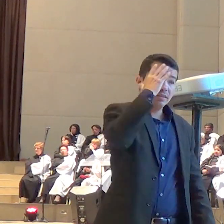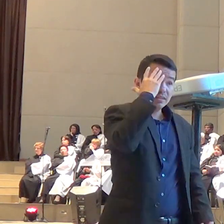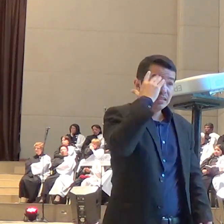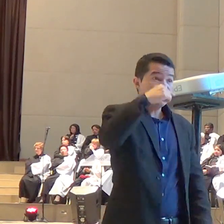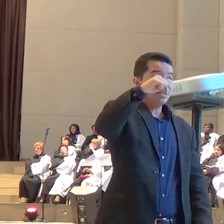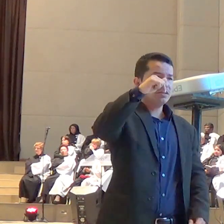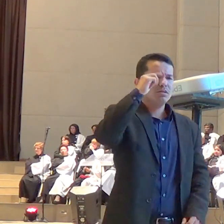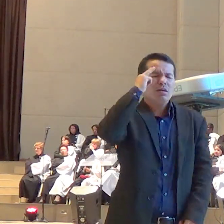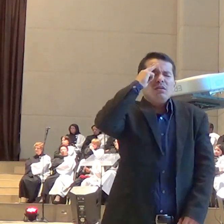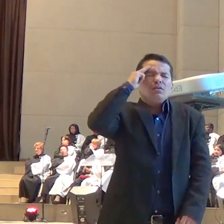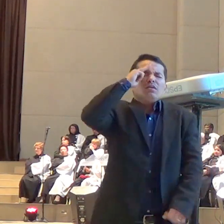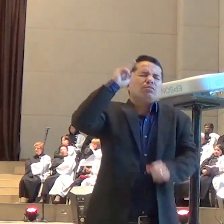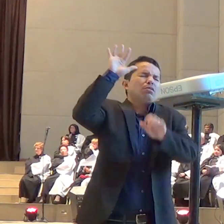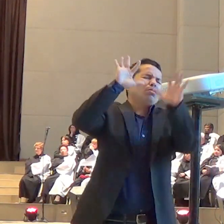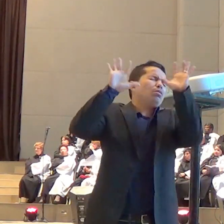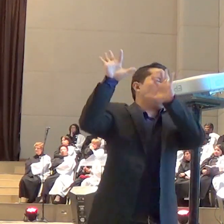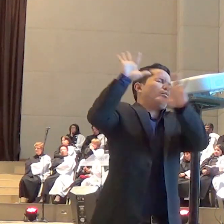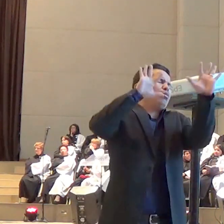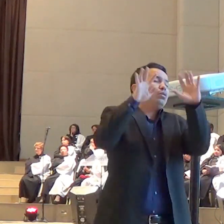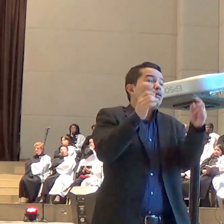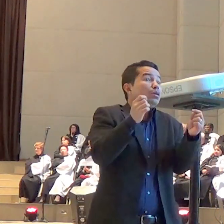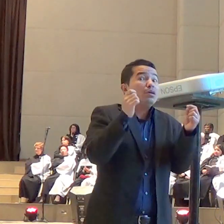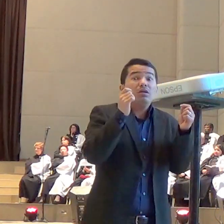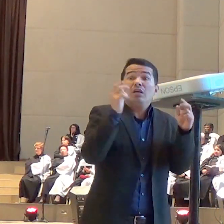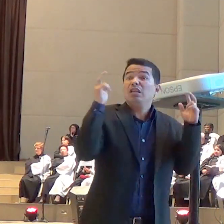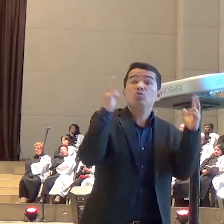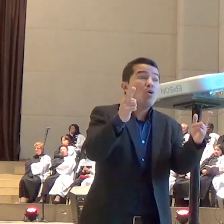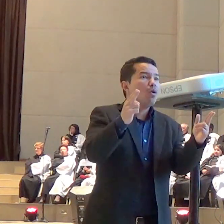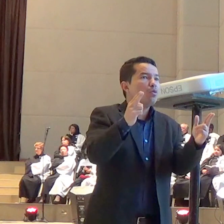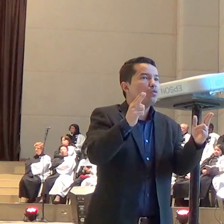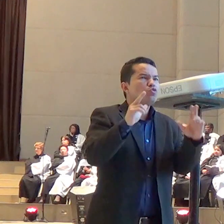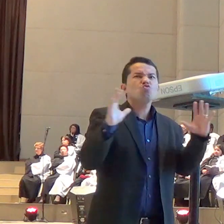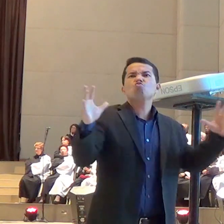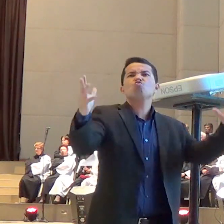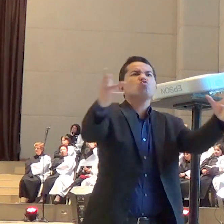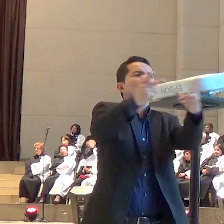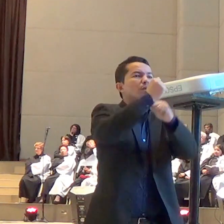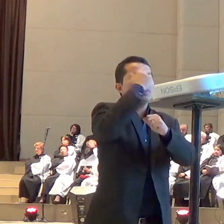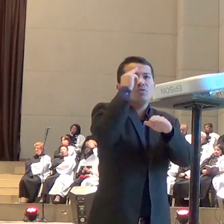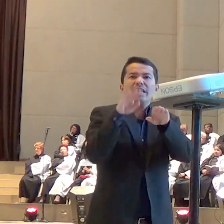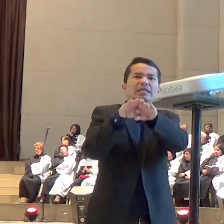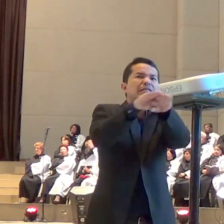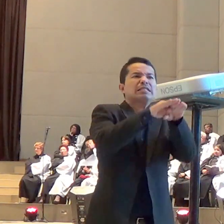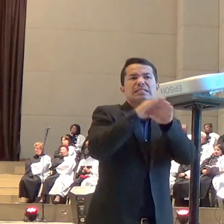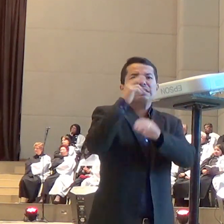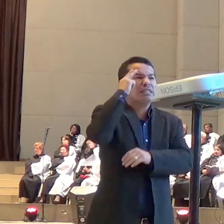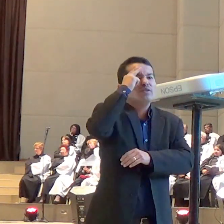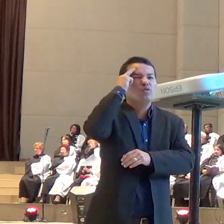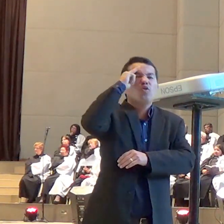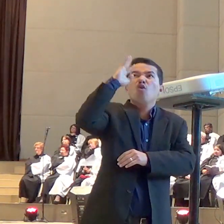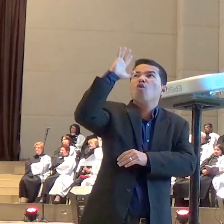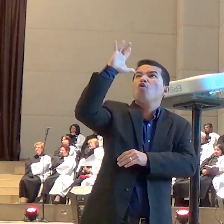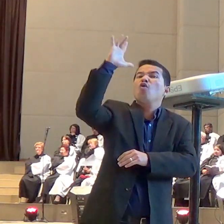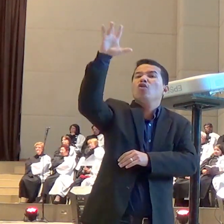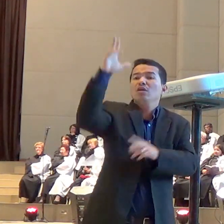para anunciar a palavra toda aquela aldeia se converteu. Então, os anjos estão